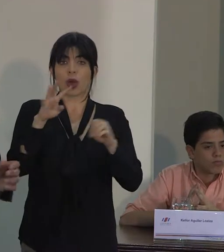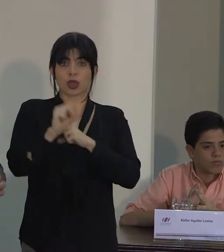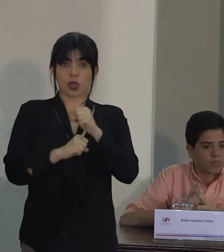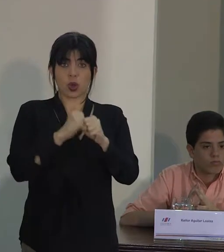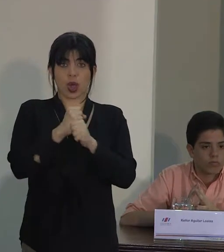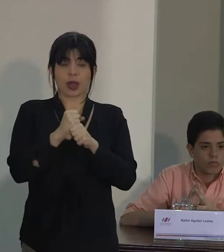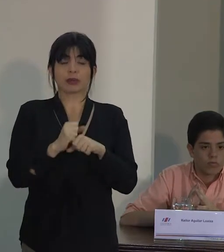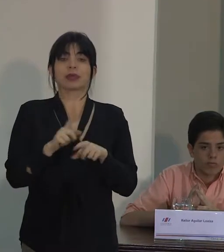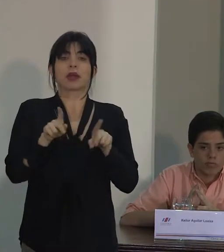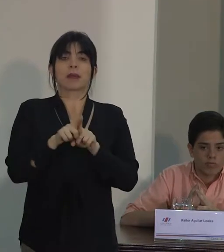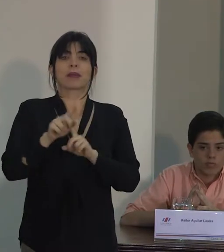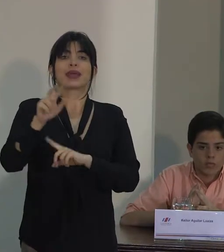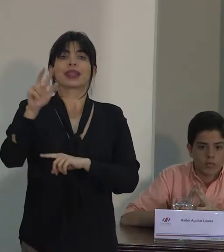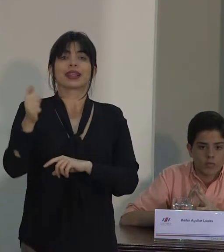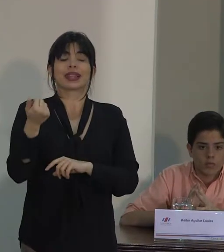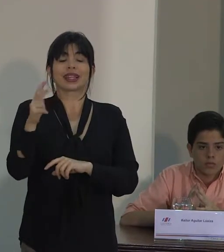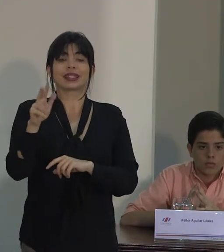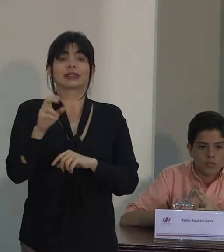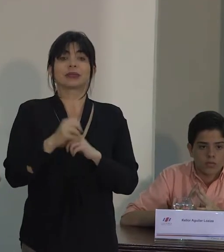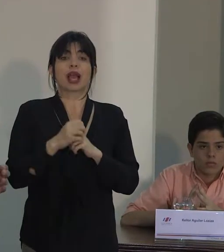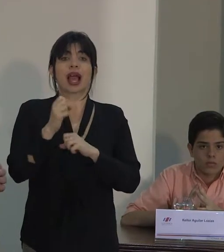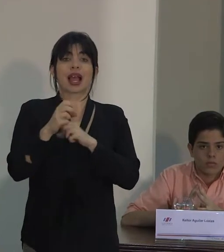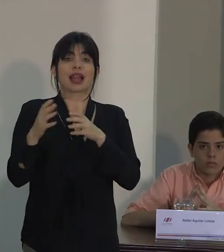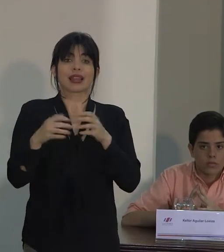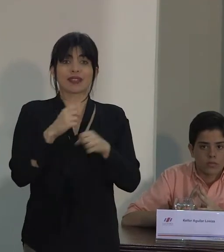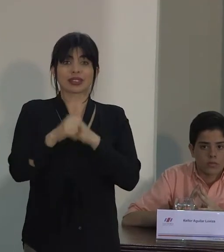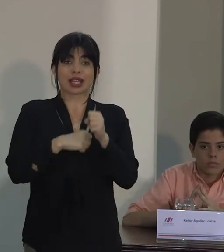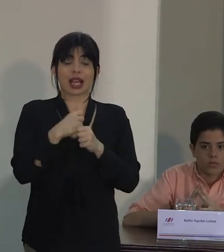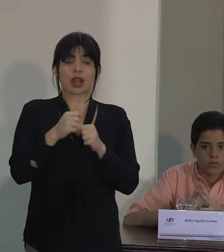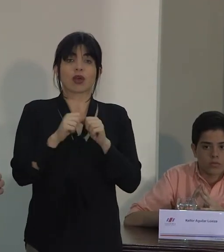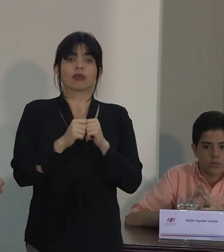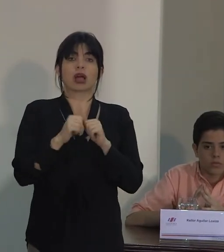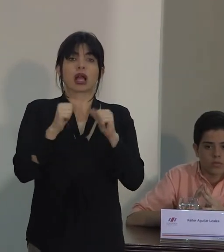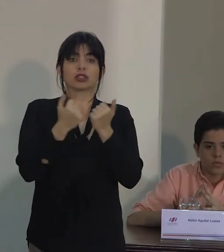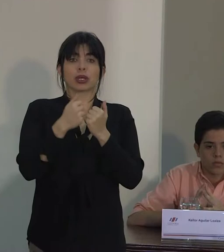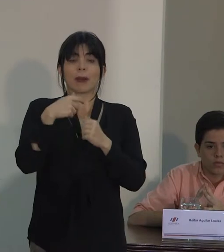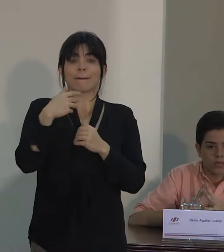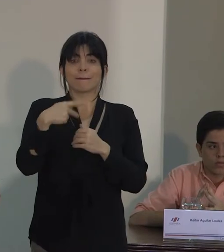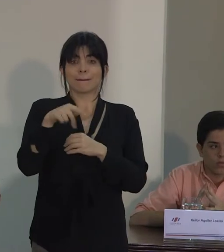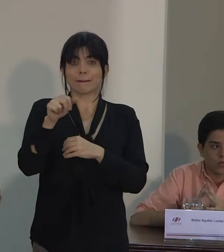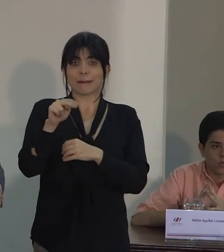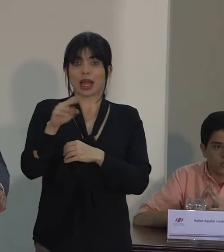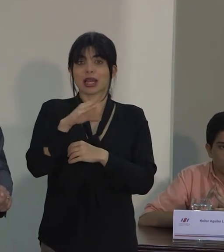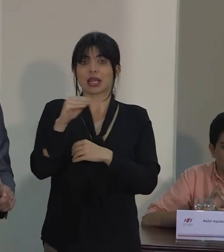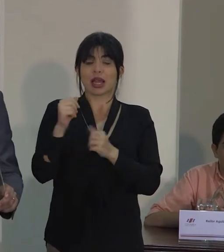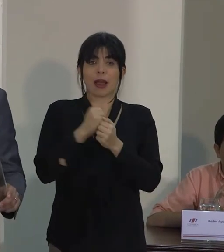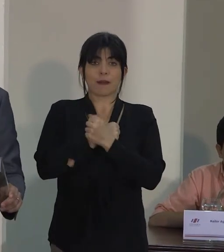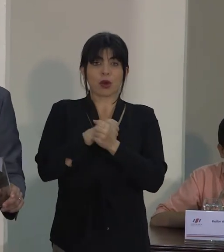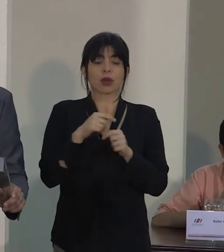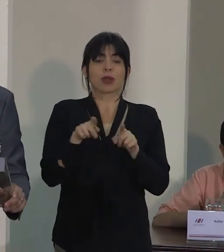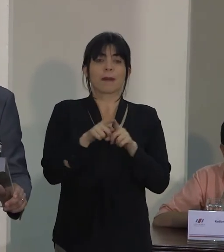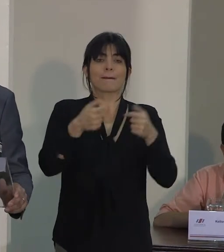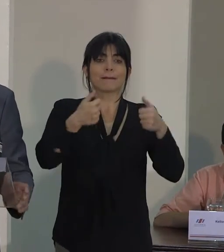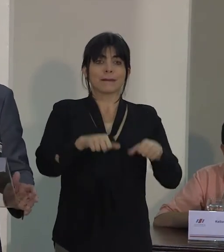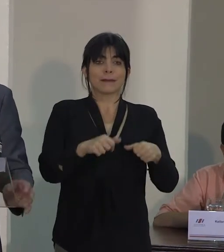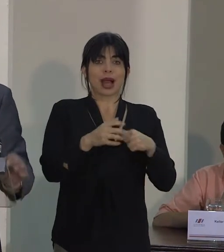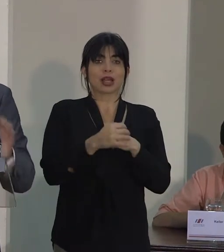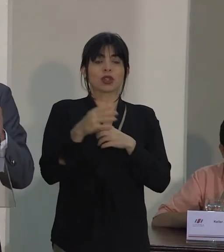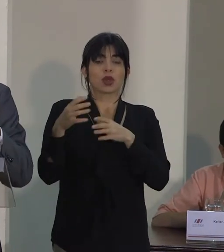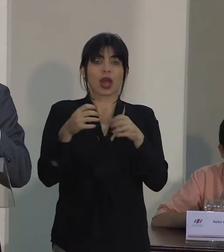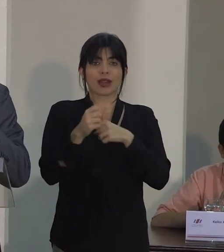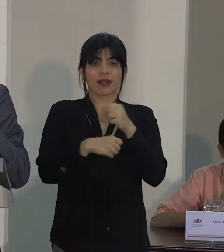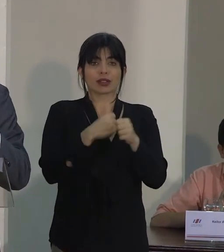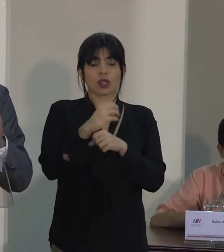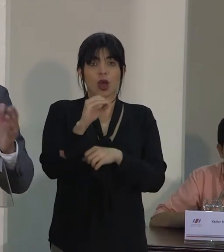el trigésimo aniversario de la Fundación PANI y Amor, el primer aniversario de la firma del Pacto Nacional por los